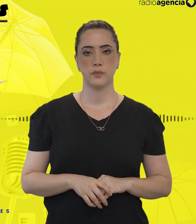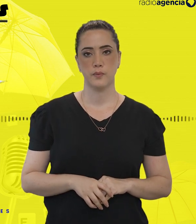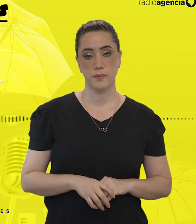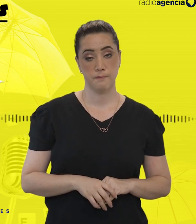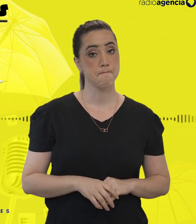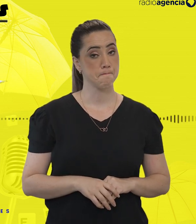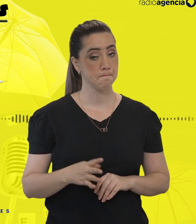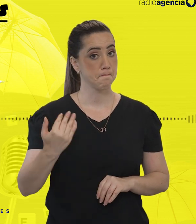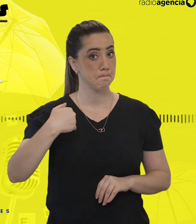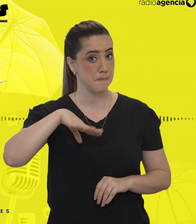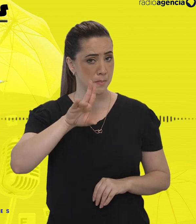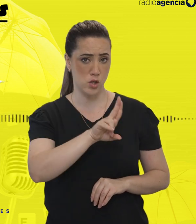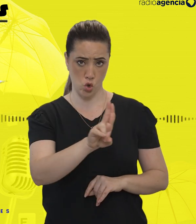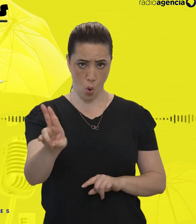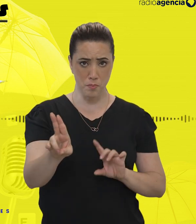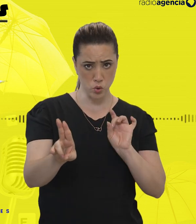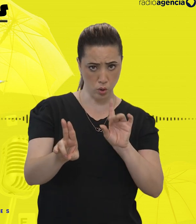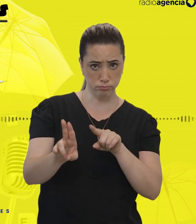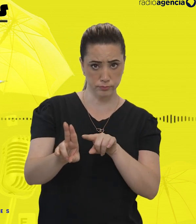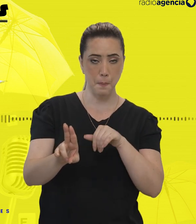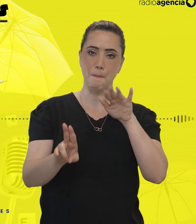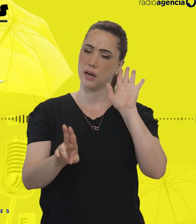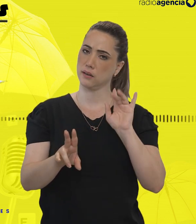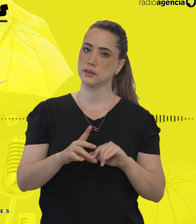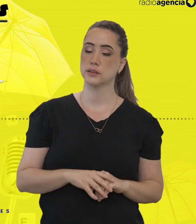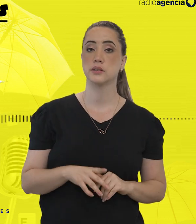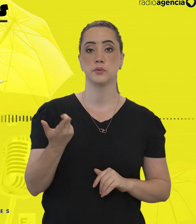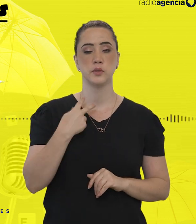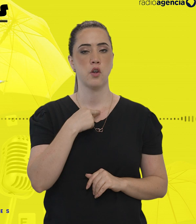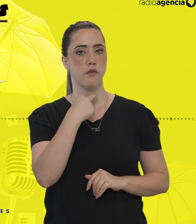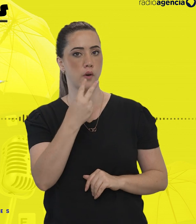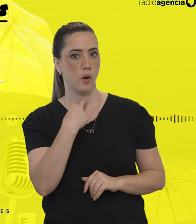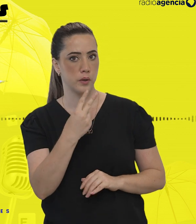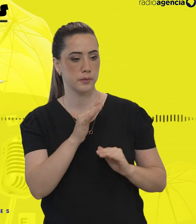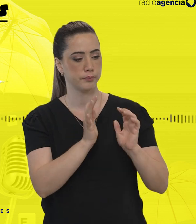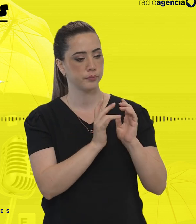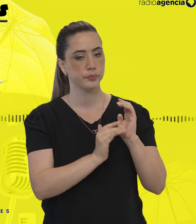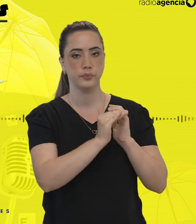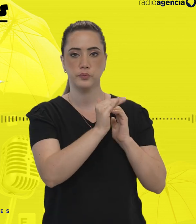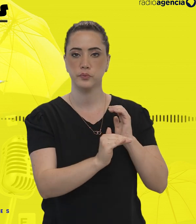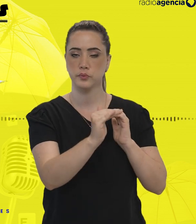Mais que rótulos, parte 1. Vozes Neurodivergentes.